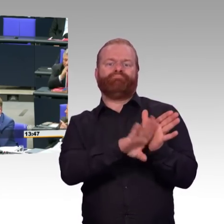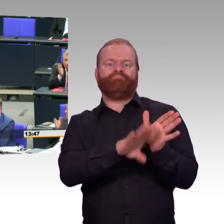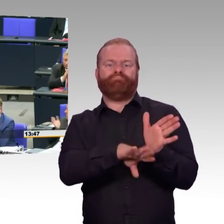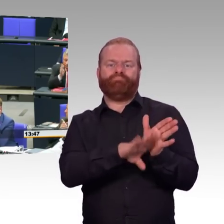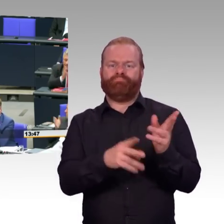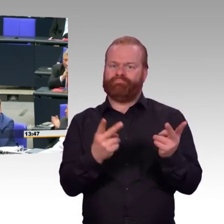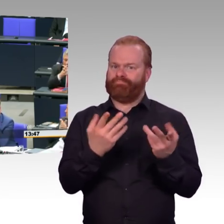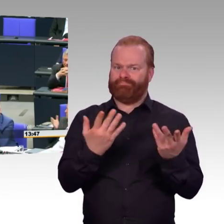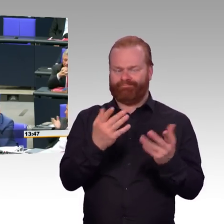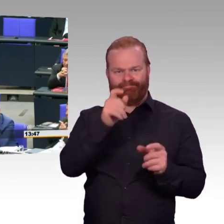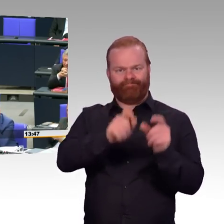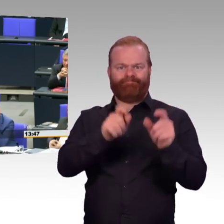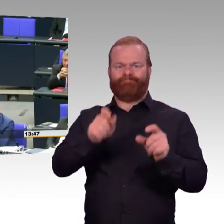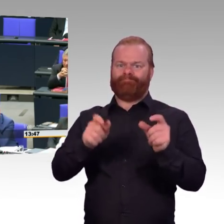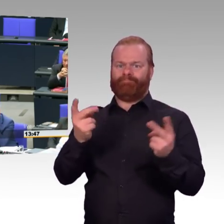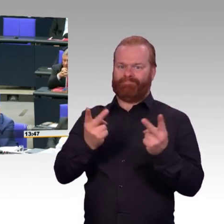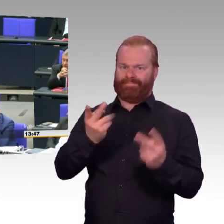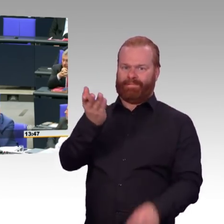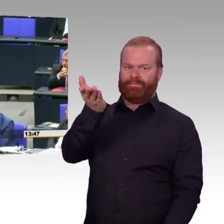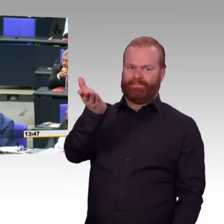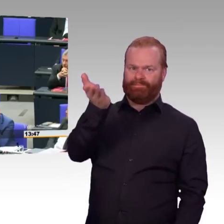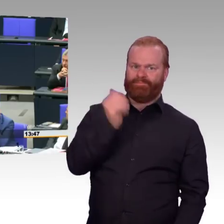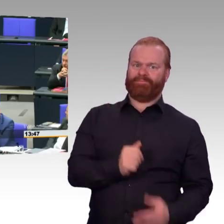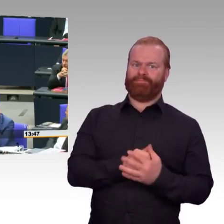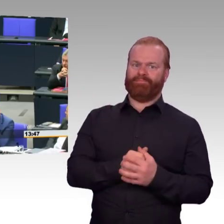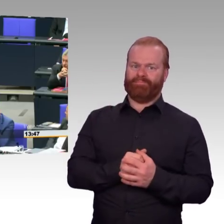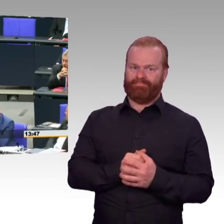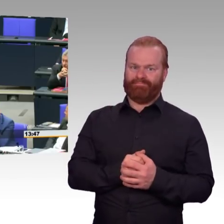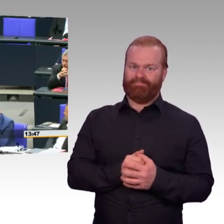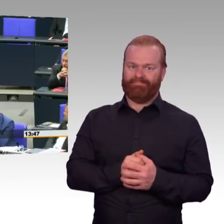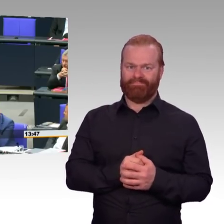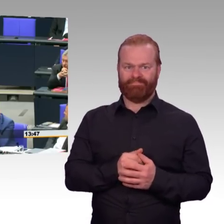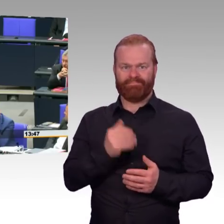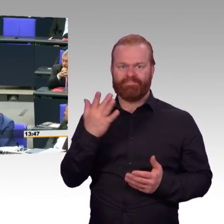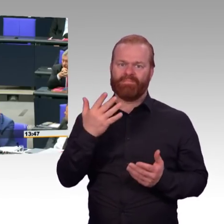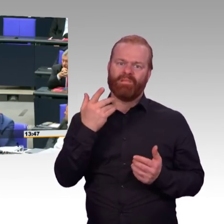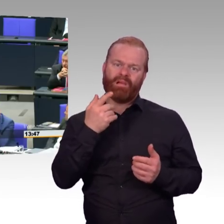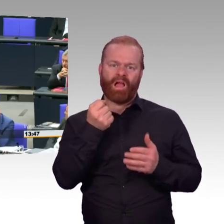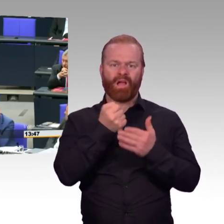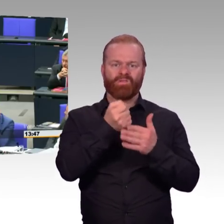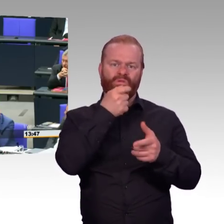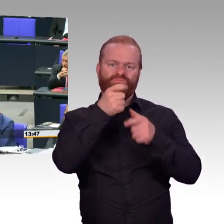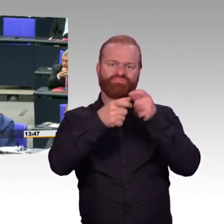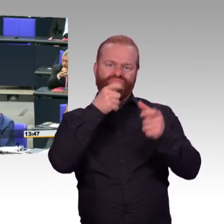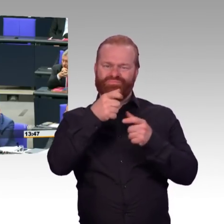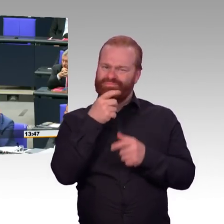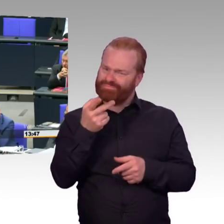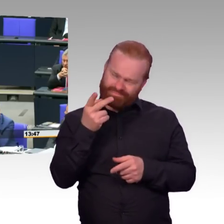Und noch ein Wort zum Thema der Verschwörung, was Sie hier aufgerufen haben, die ganzen NGOs und die Antifa und all diese bösen Menschen.